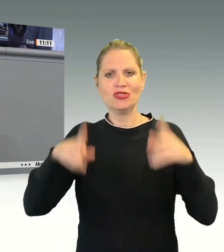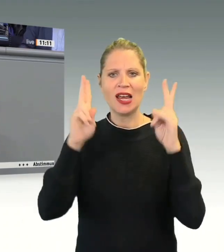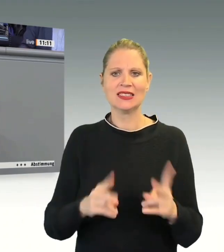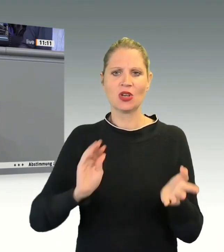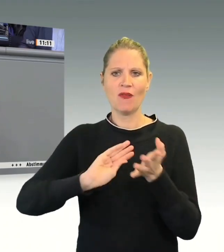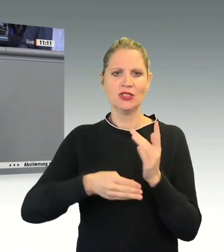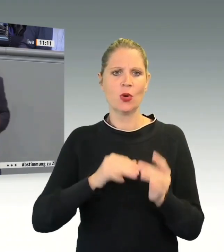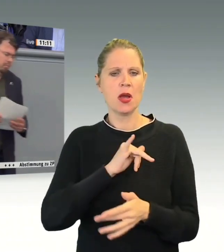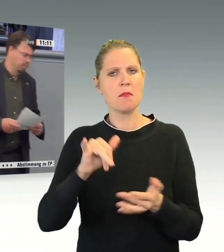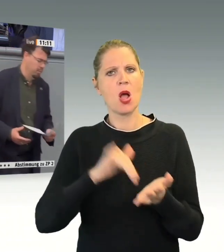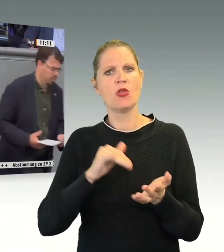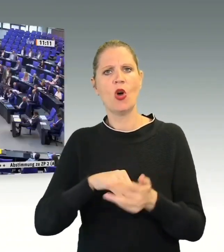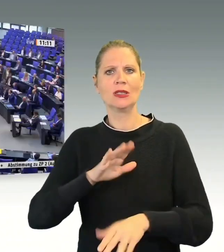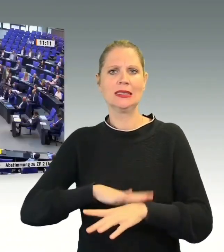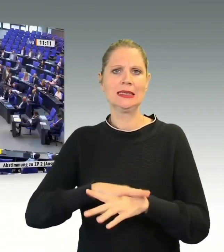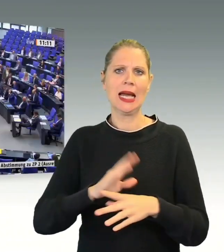Vielen Dank.